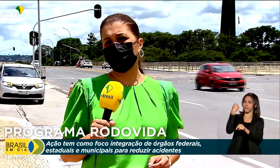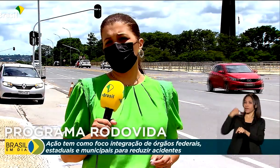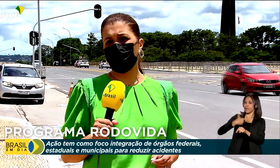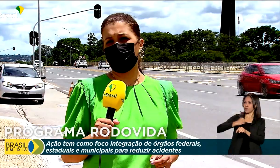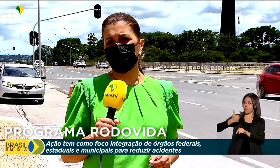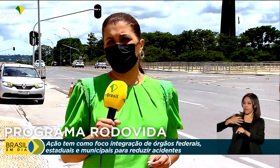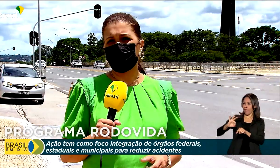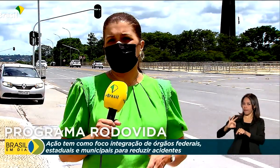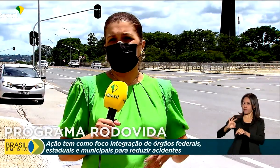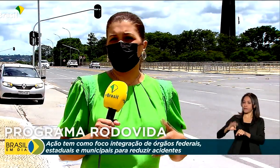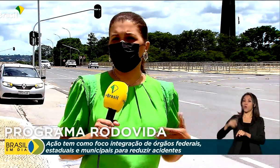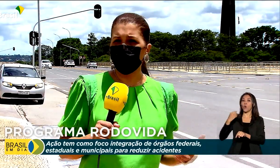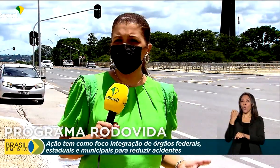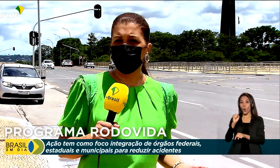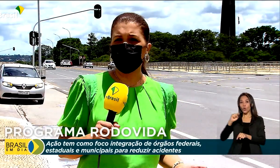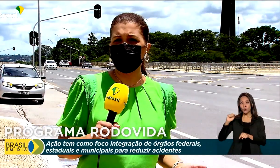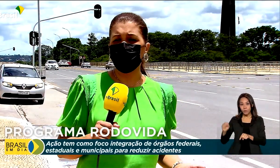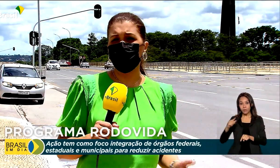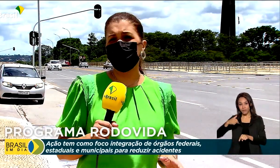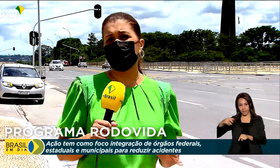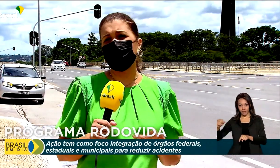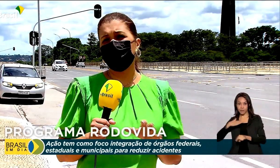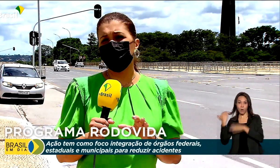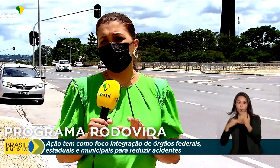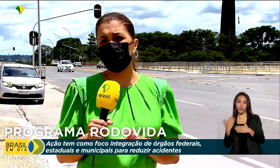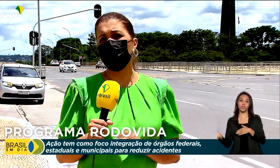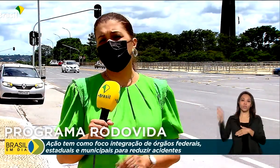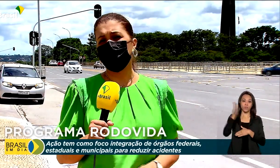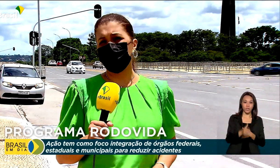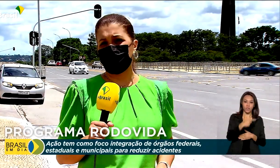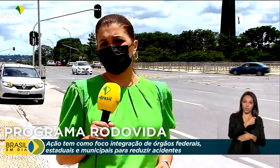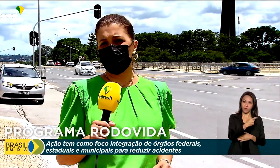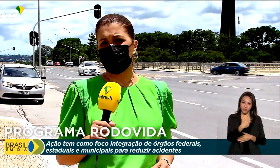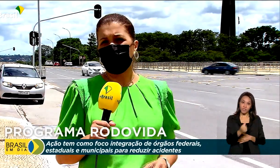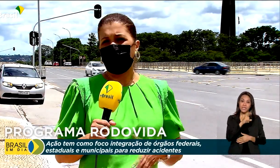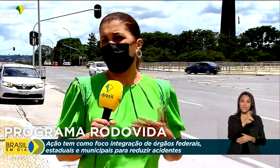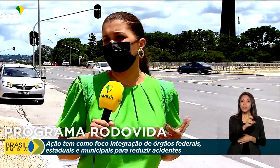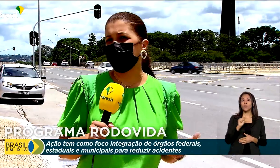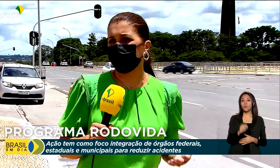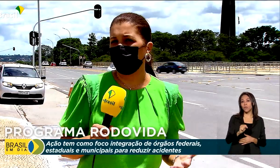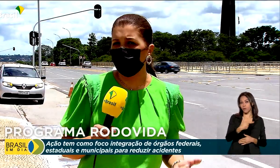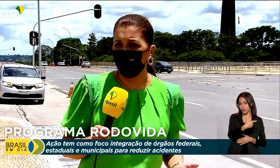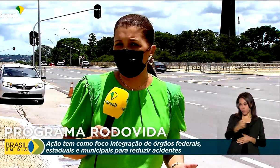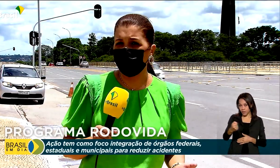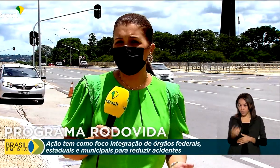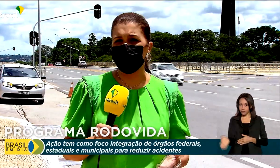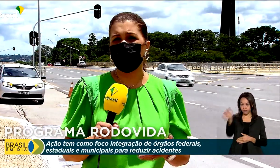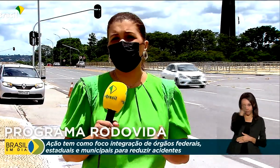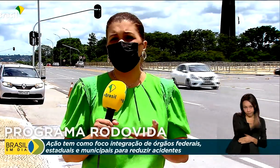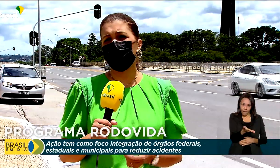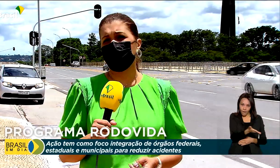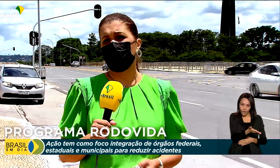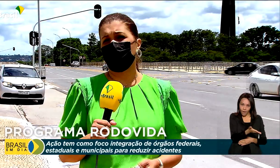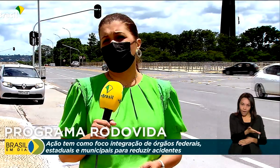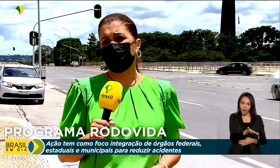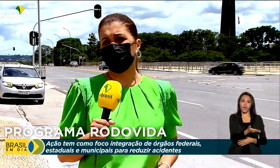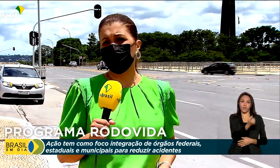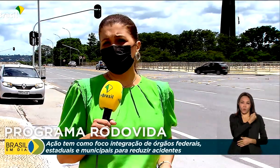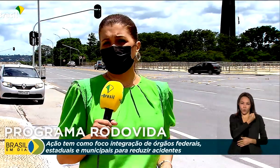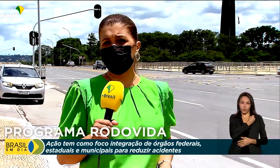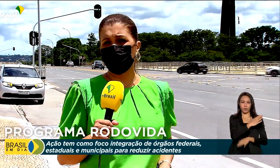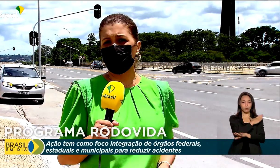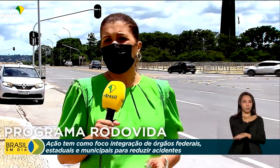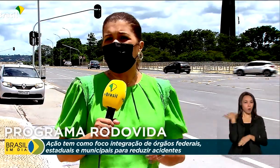.700 óbitos. Em 2020, cerca de 5.200. A meta agora é fazer com que o de